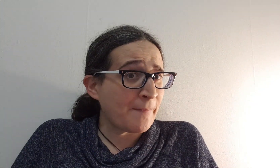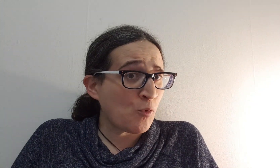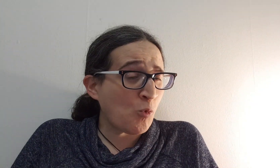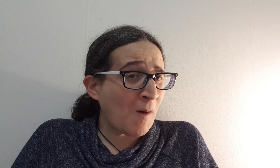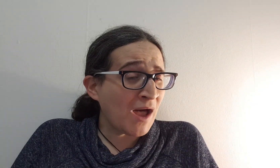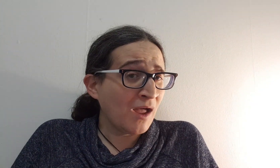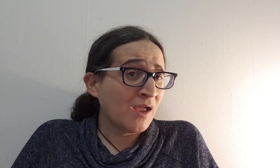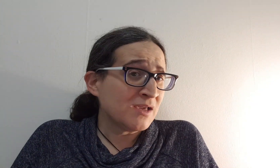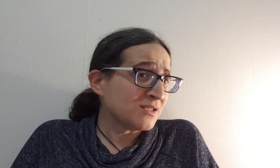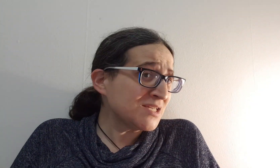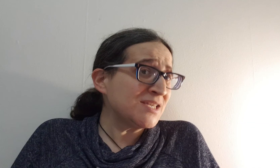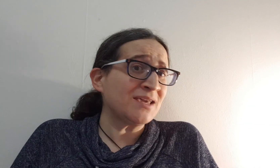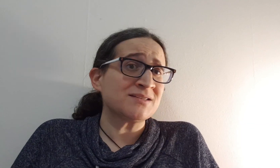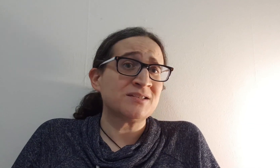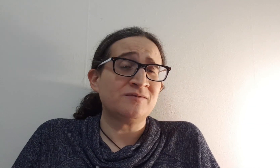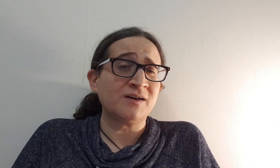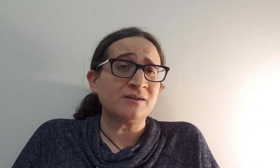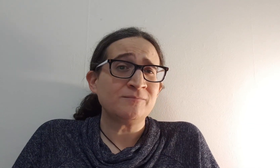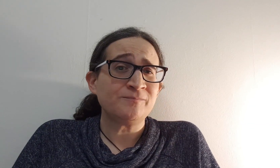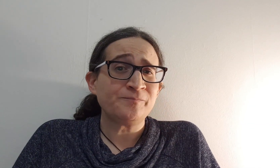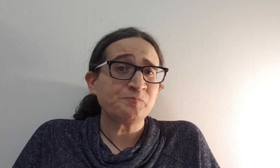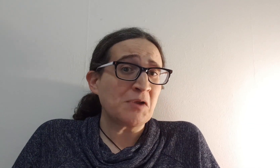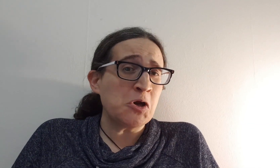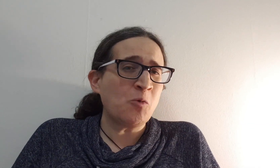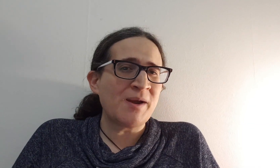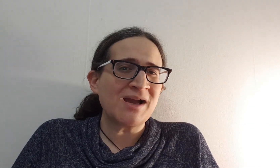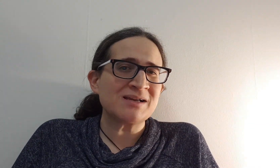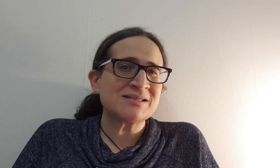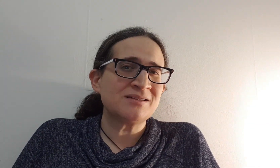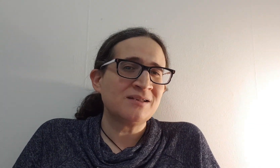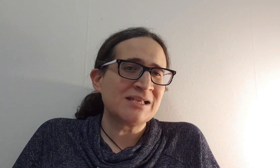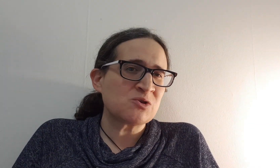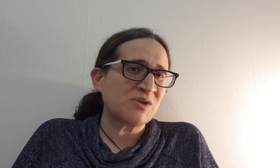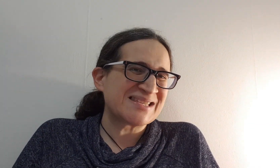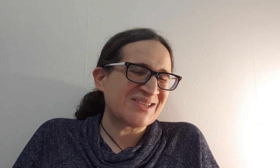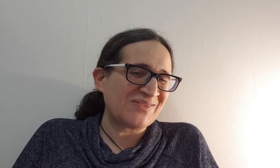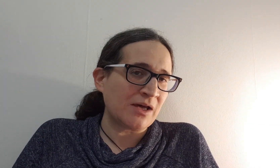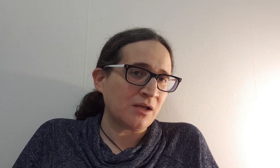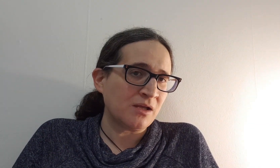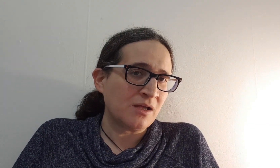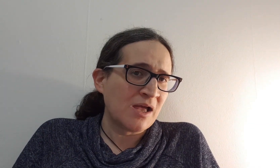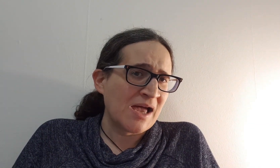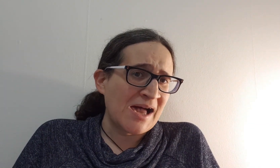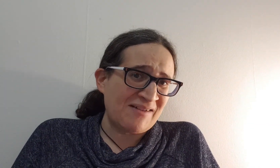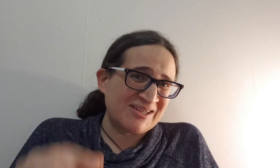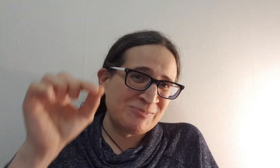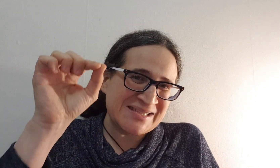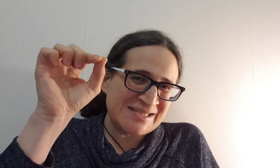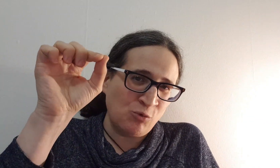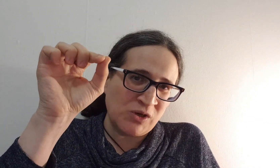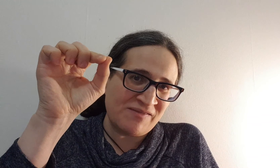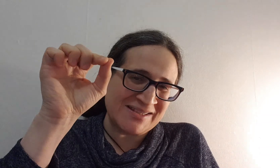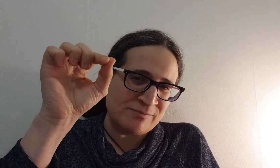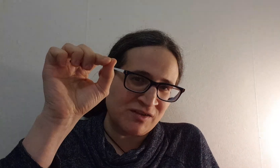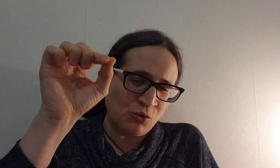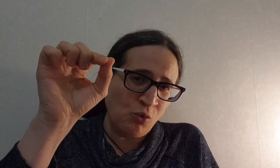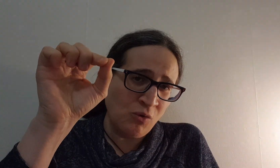מורמר יעשה כזה דבר אין לו בעיה כזה לעשות כזה דבר אבל אם תשימו לב אתם תראו